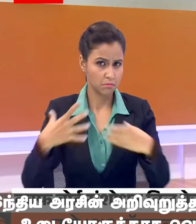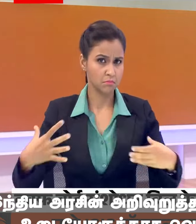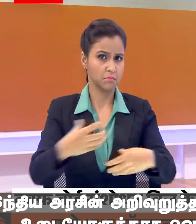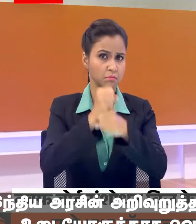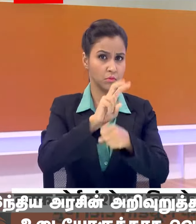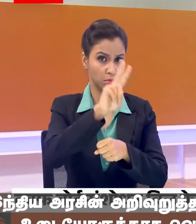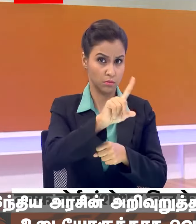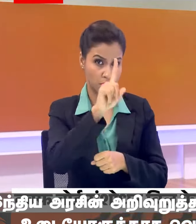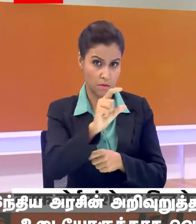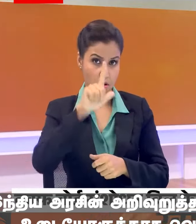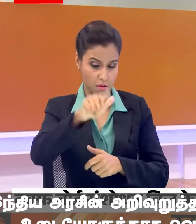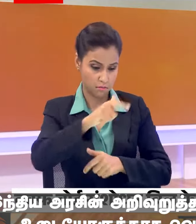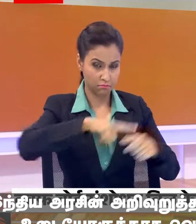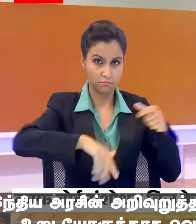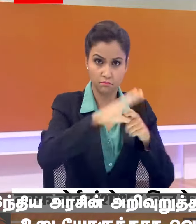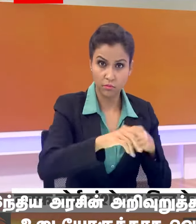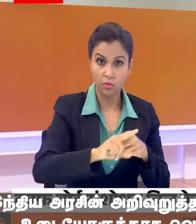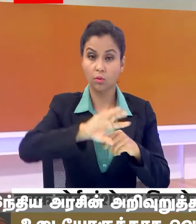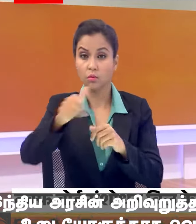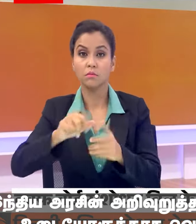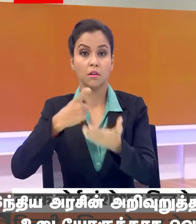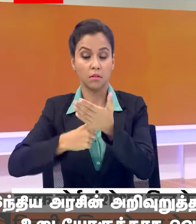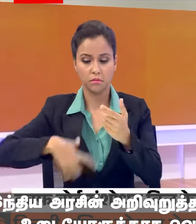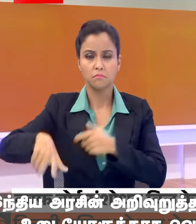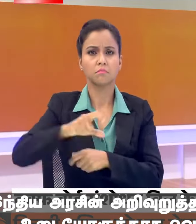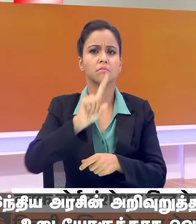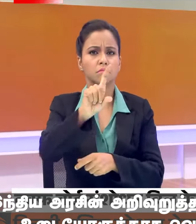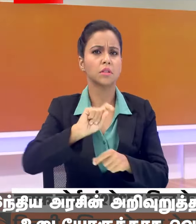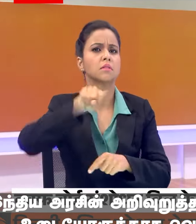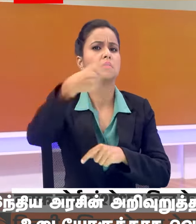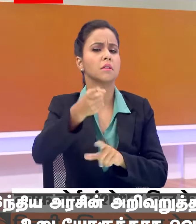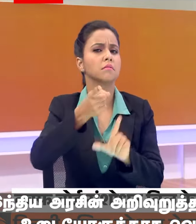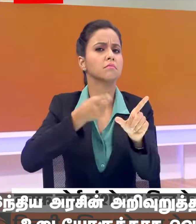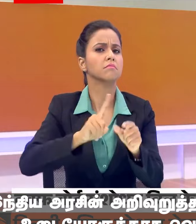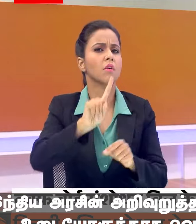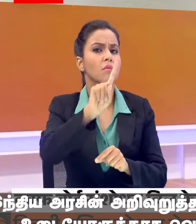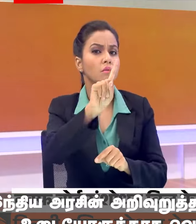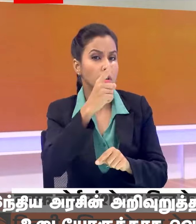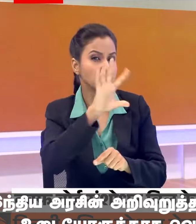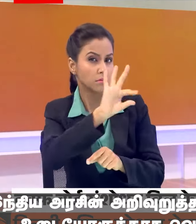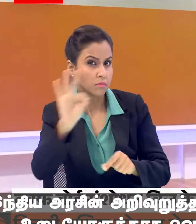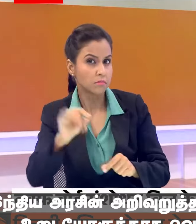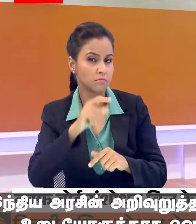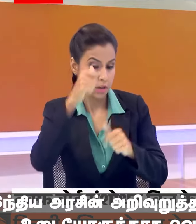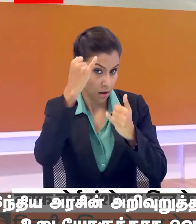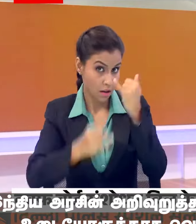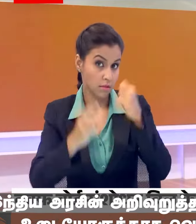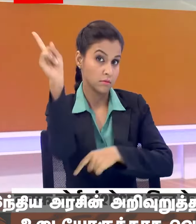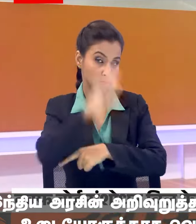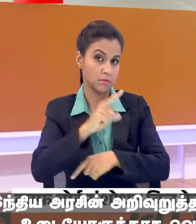21 सदस्ये लोगसभा और 10 राजसभा से अगले सत्र के पहले सप्ताह के अंतिम दिन तक रिपोर्ट सौपेगी समीती